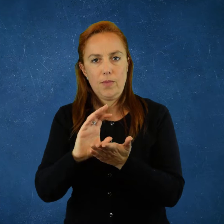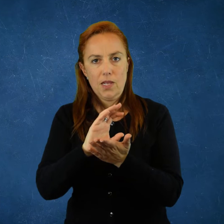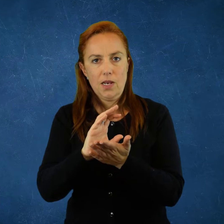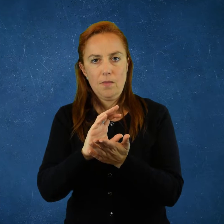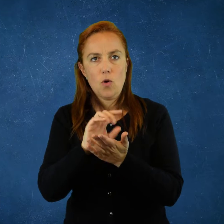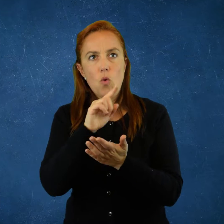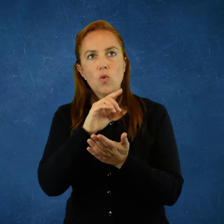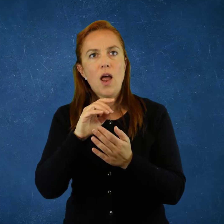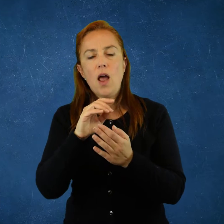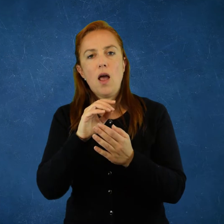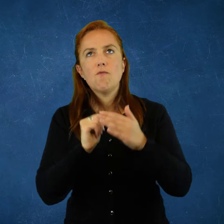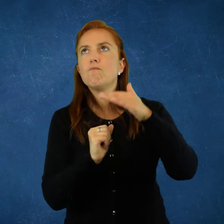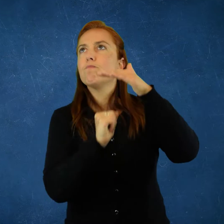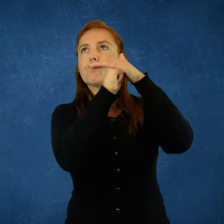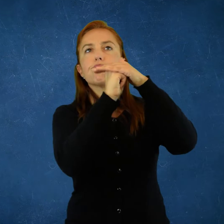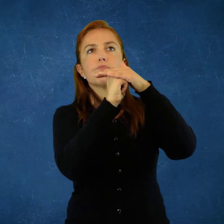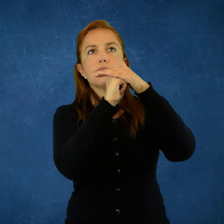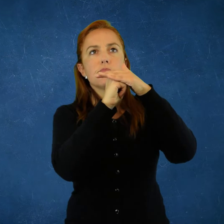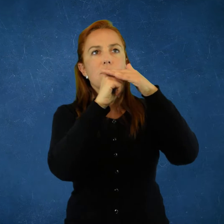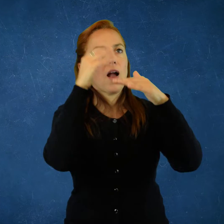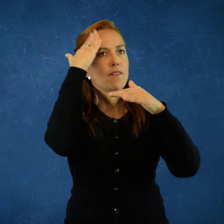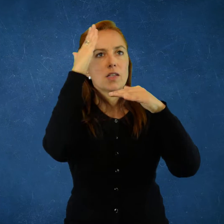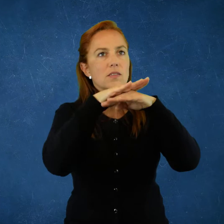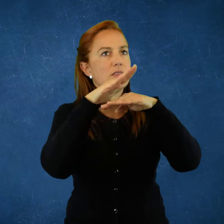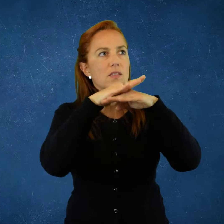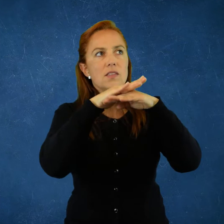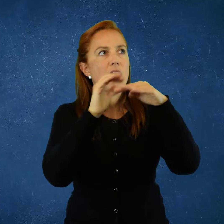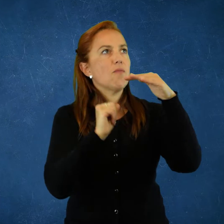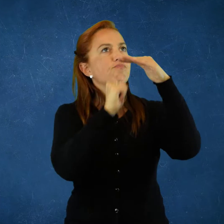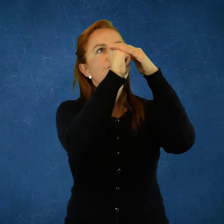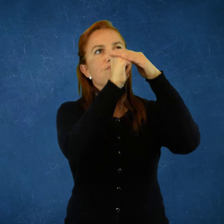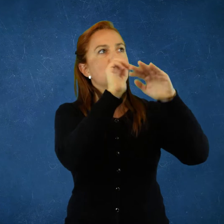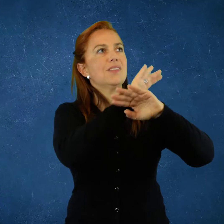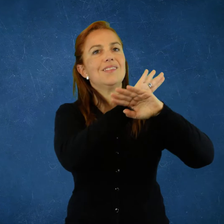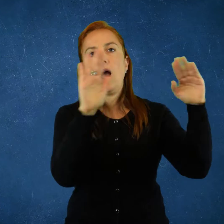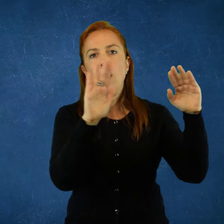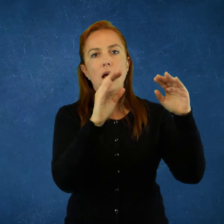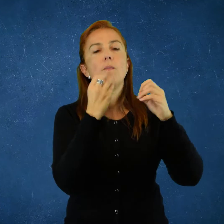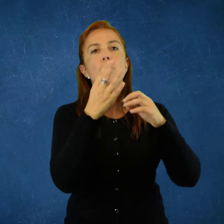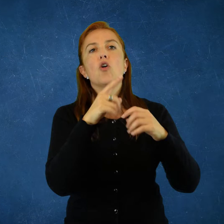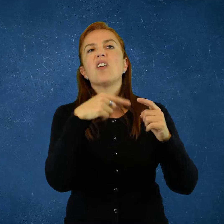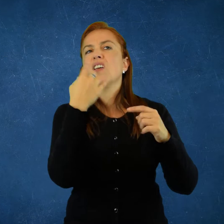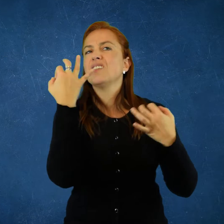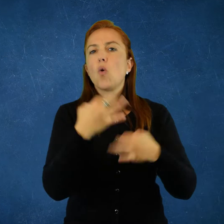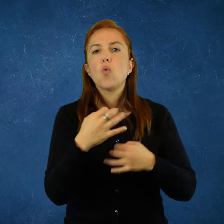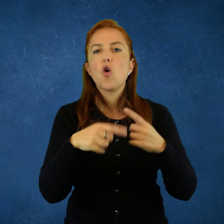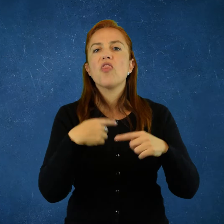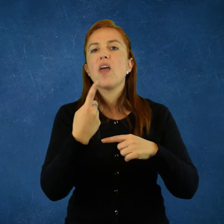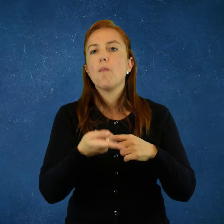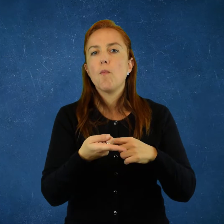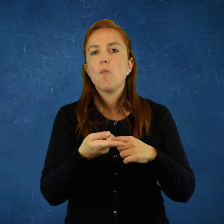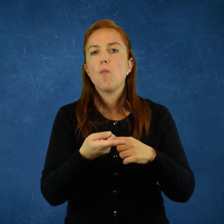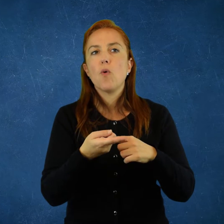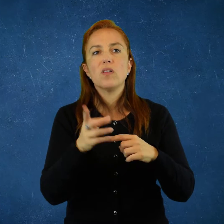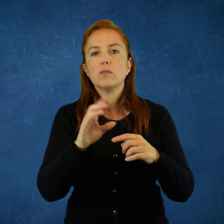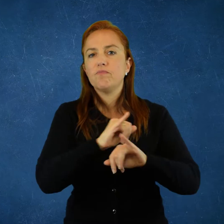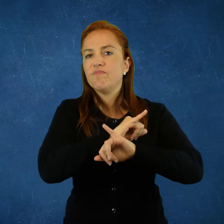fase del capitalismo, la etapa superior. Última fase, ¿por qué? Porque